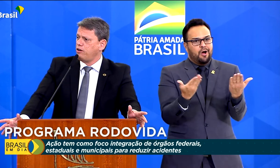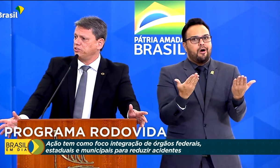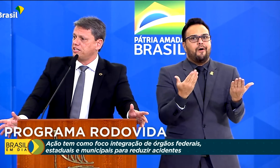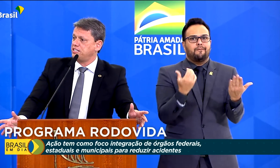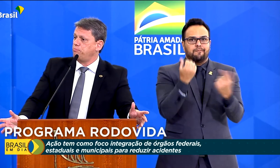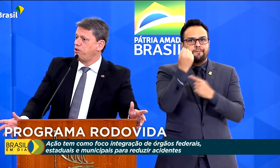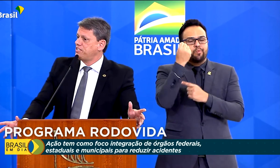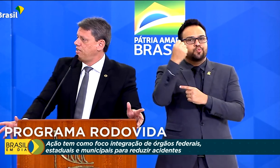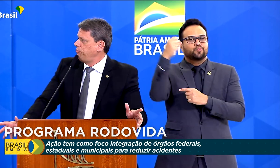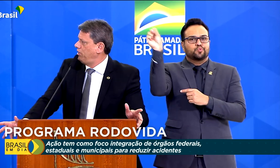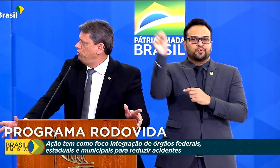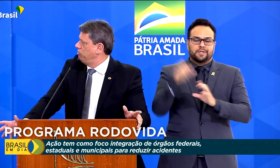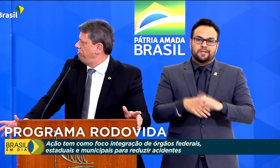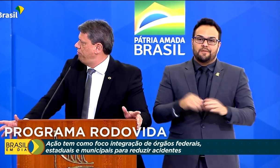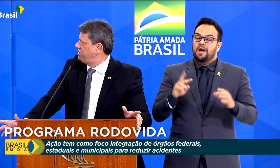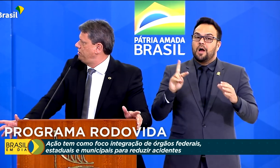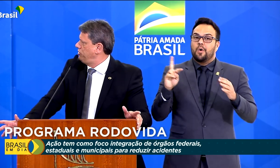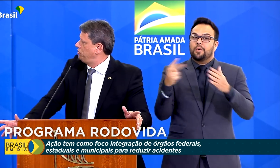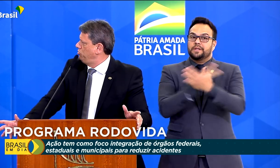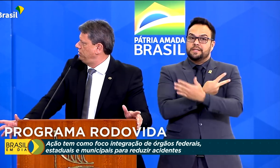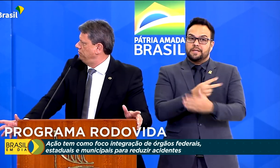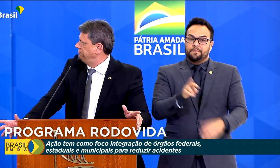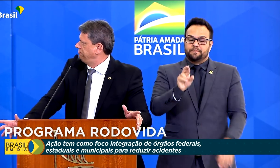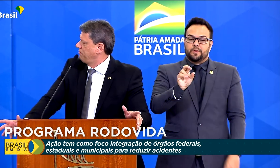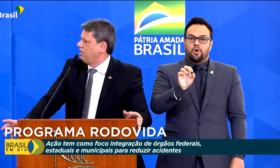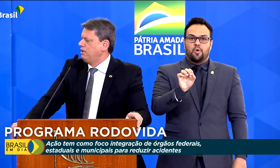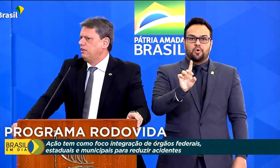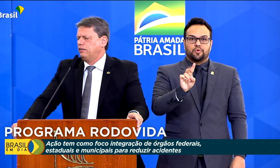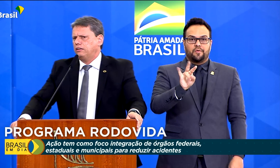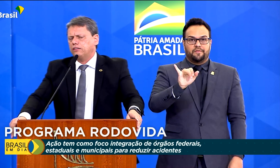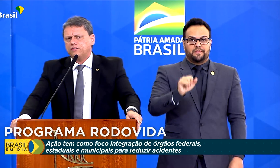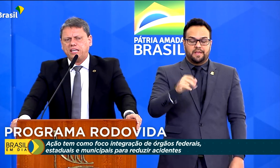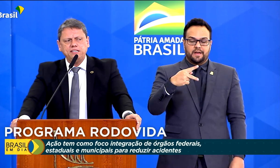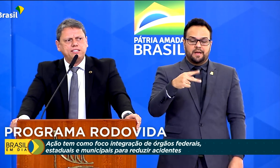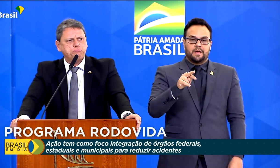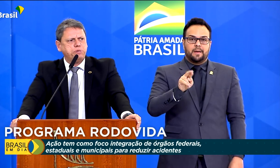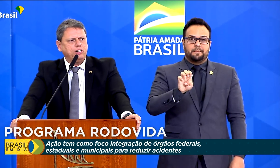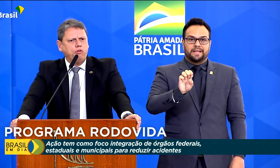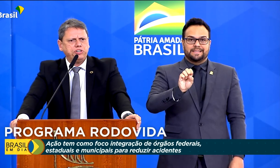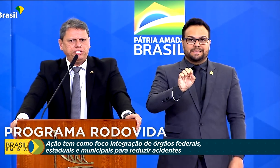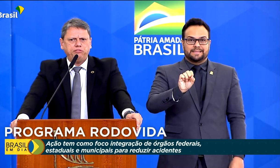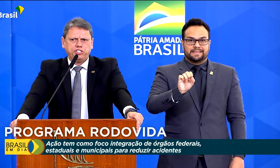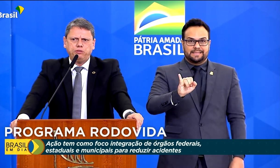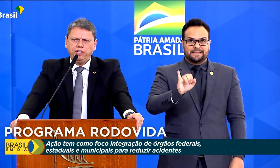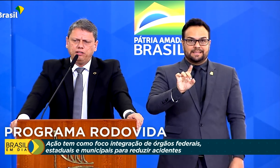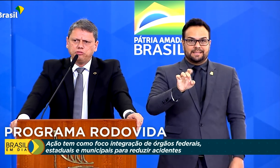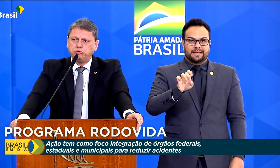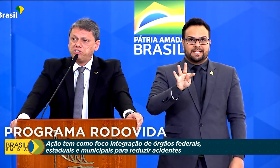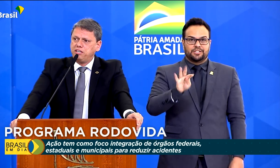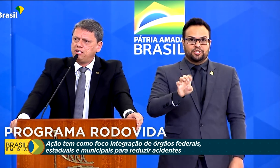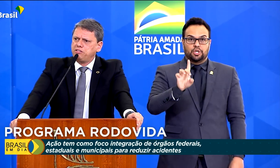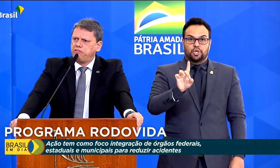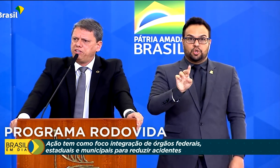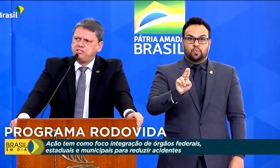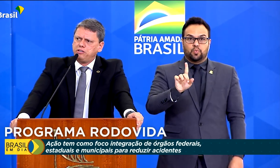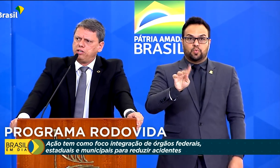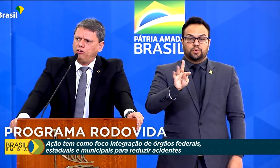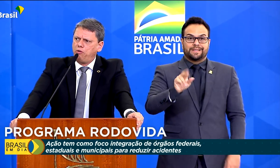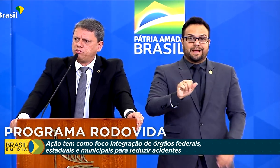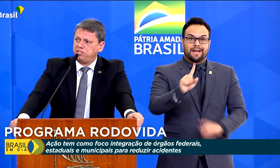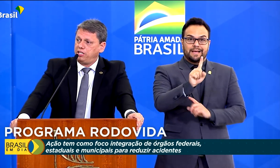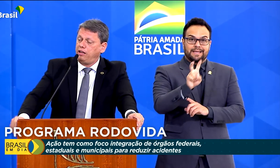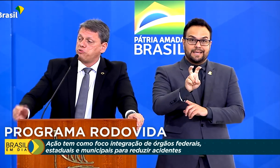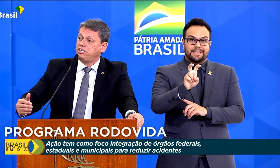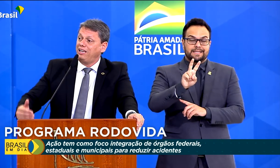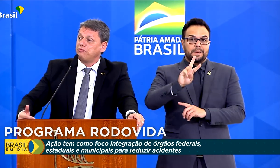Olha o que vai acontecer, por exemplo, na rodovia Presidente Dutra. 15 bilhões de investimentos dos 625